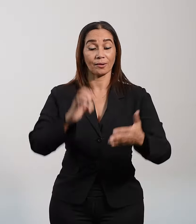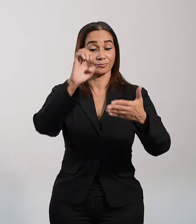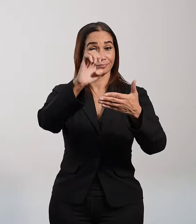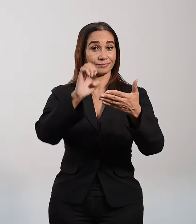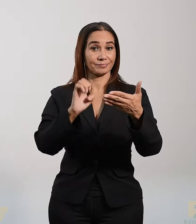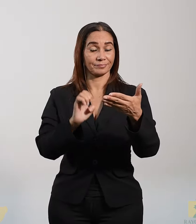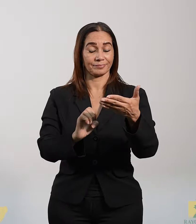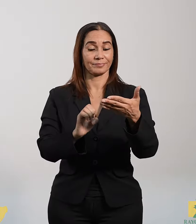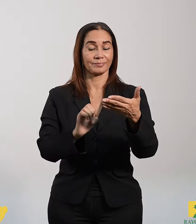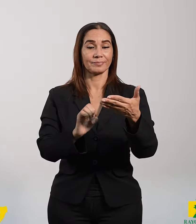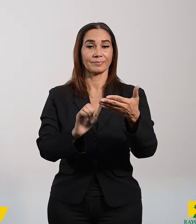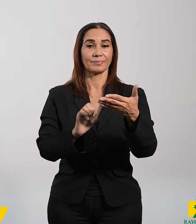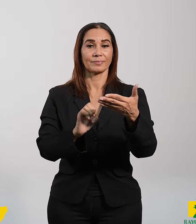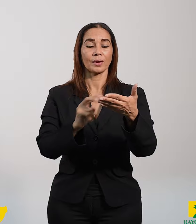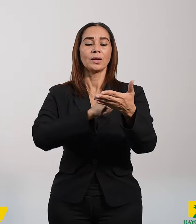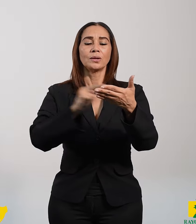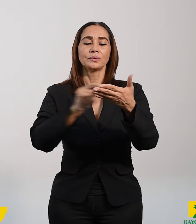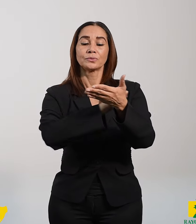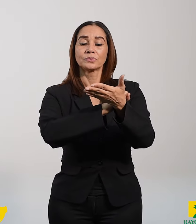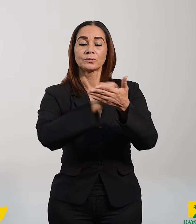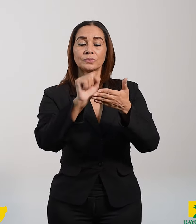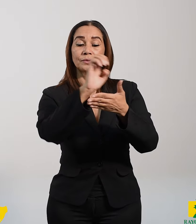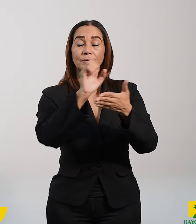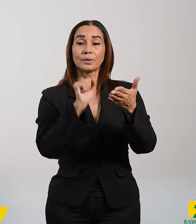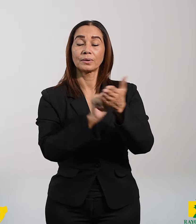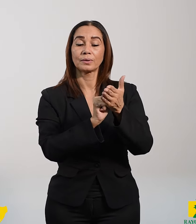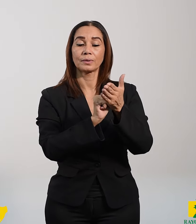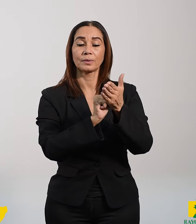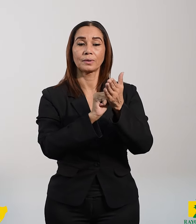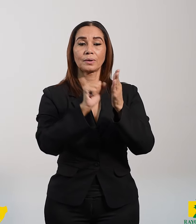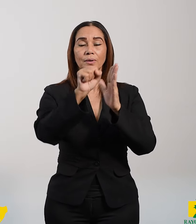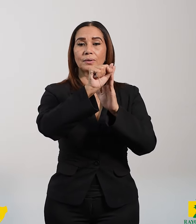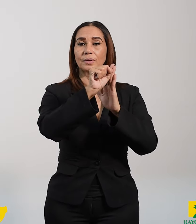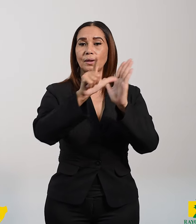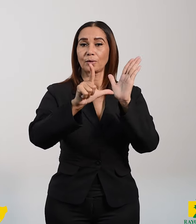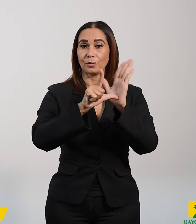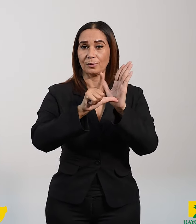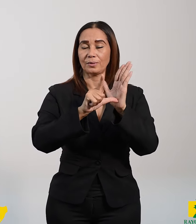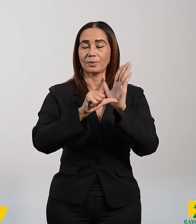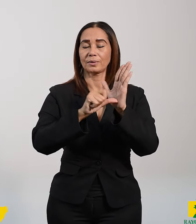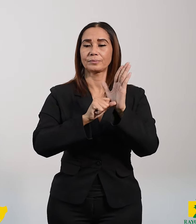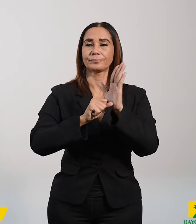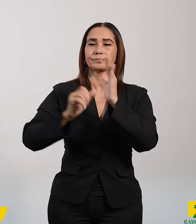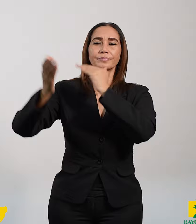Evangelio Lectura del Santo Evangelio según San Lucas En aquel tiempo,